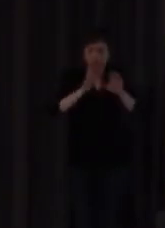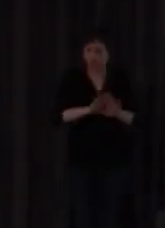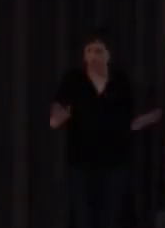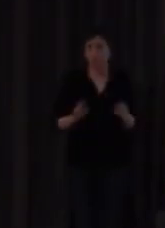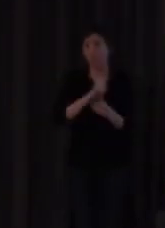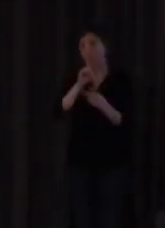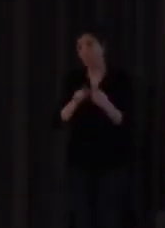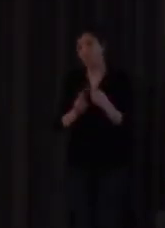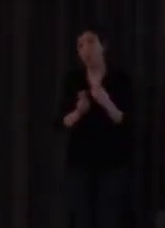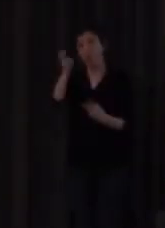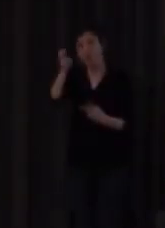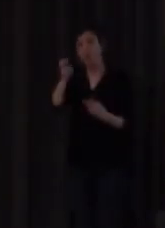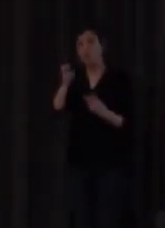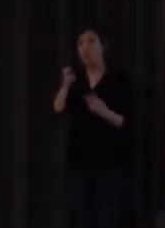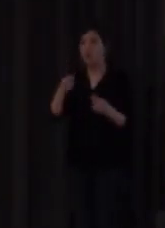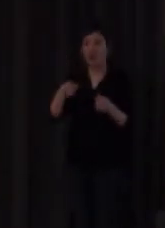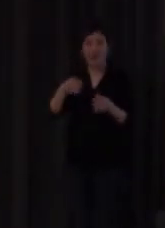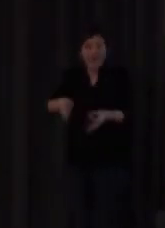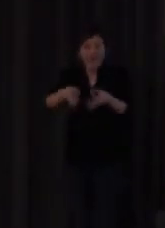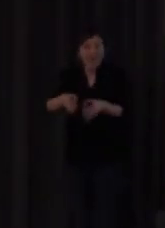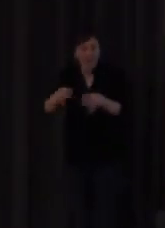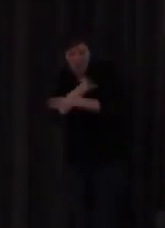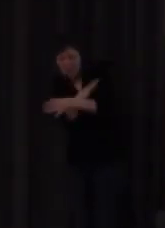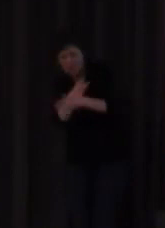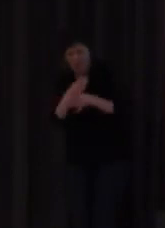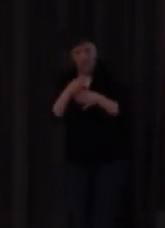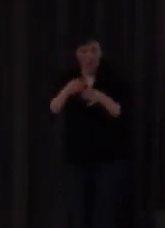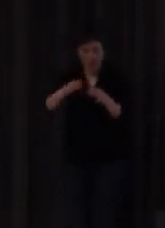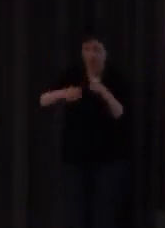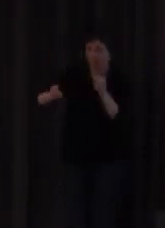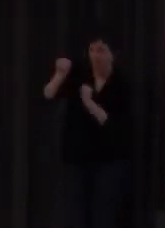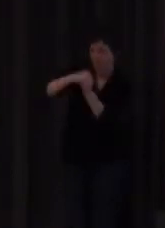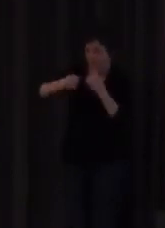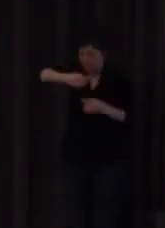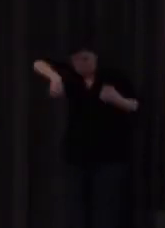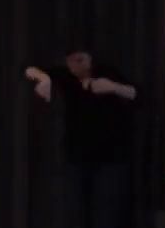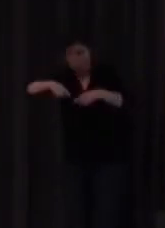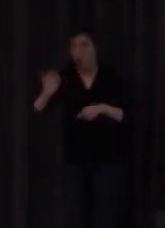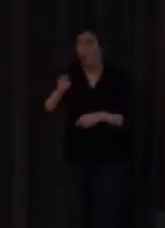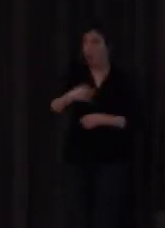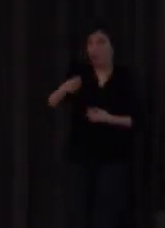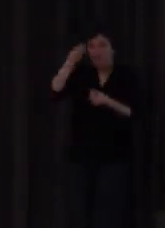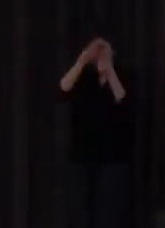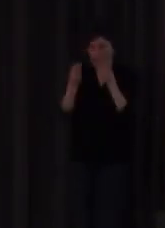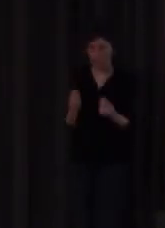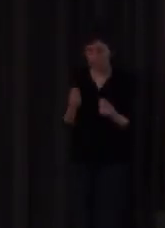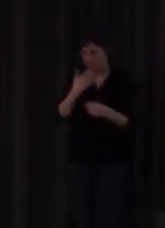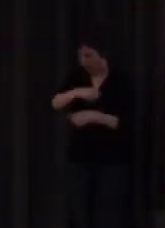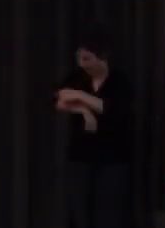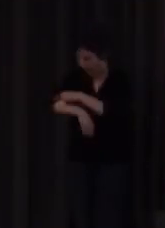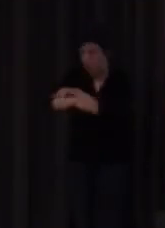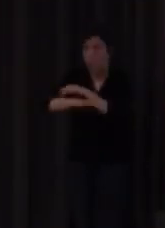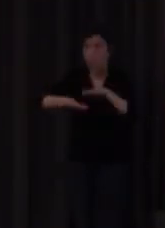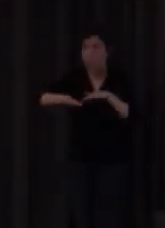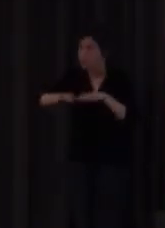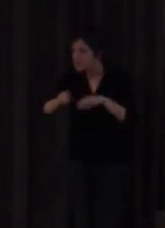otros ponían bastante y siempre me confundo en los movimientos curvos otro es que tengo que pensar mucho que si los codos se mueven que si hay